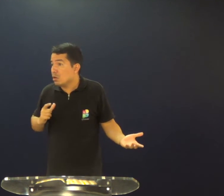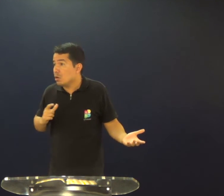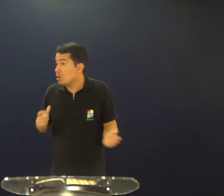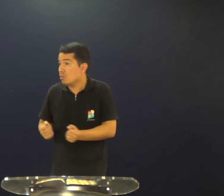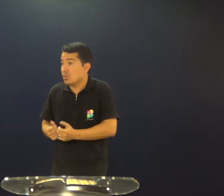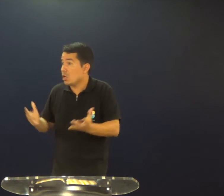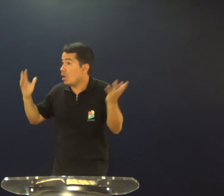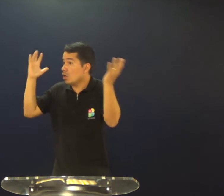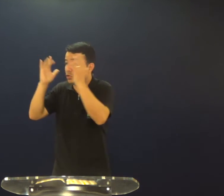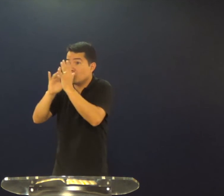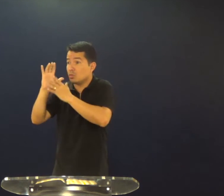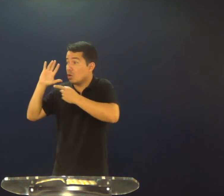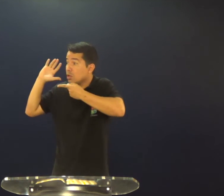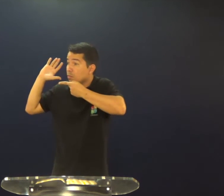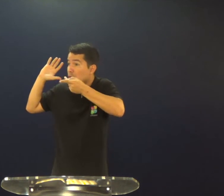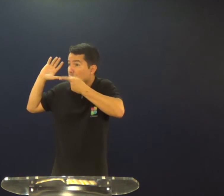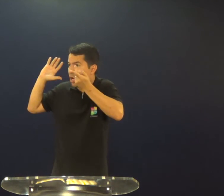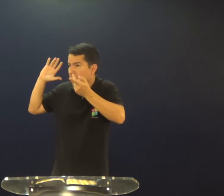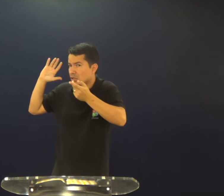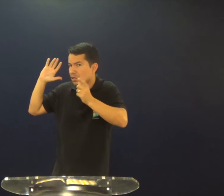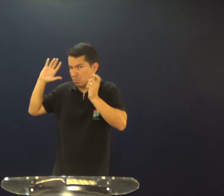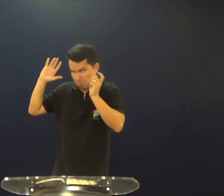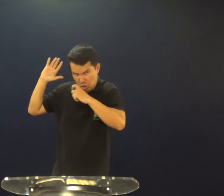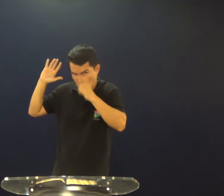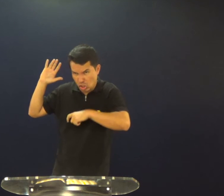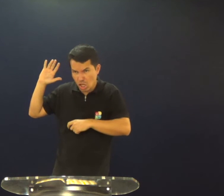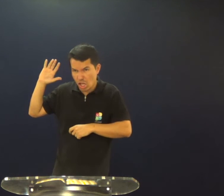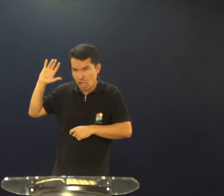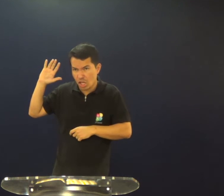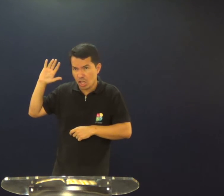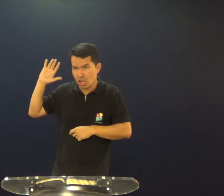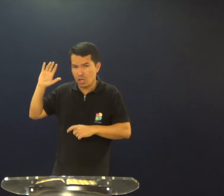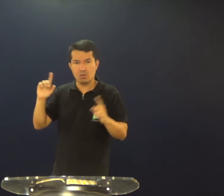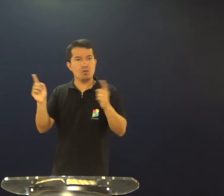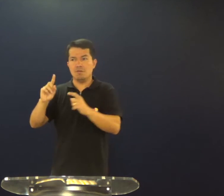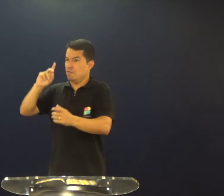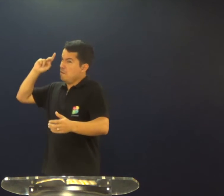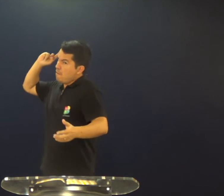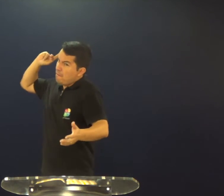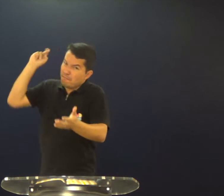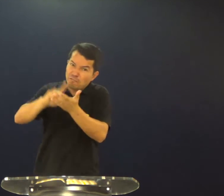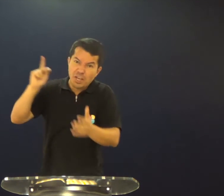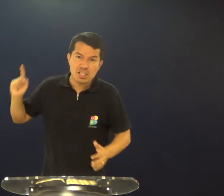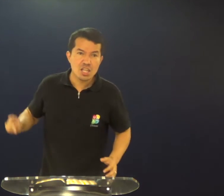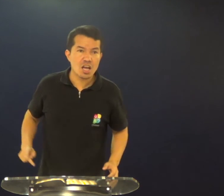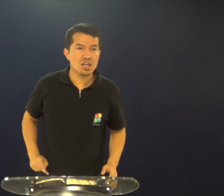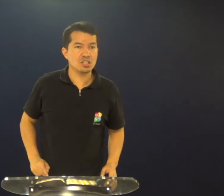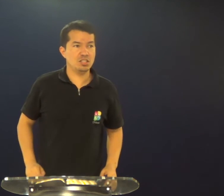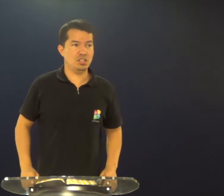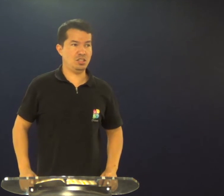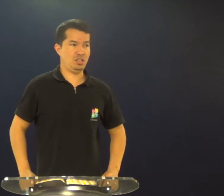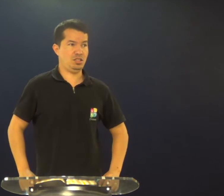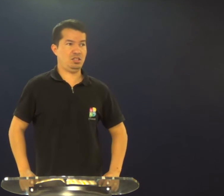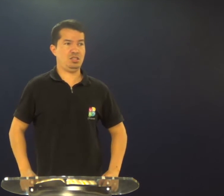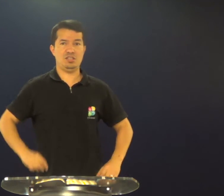que significa, é uma promessa de Jesus, isso deve ser uma mentira? Não, ela é